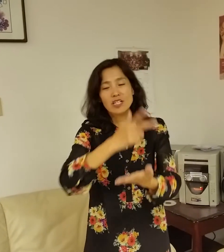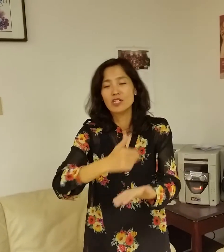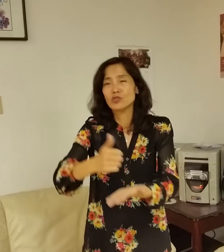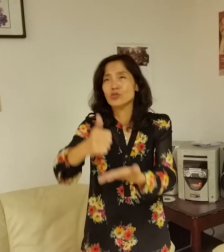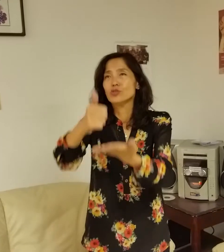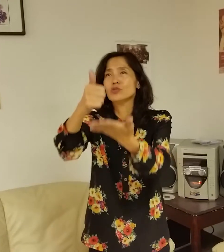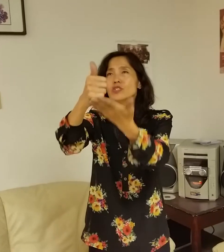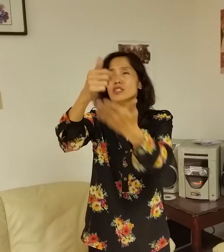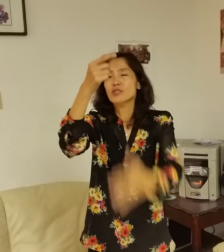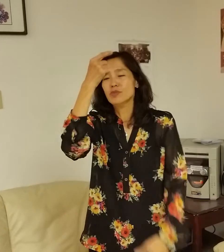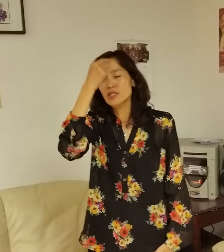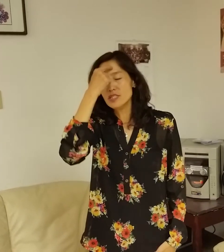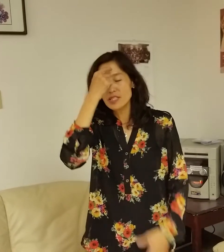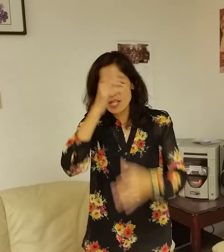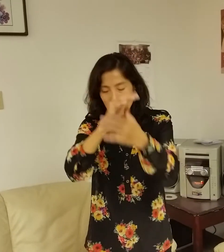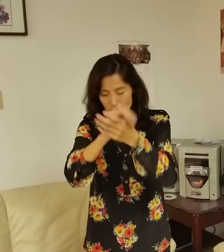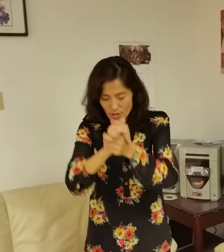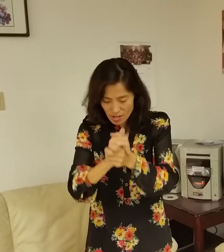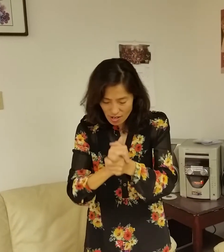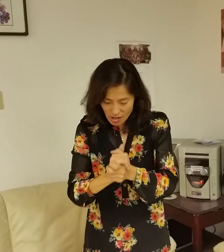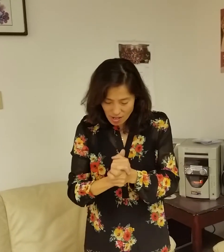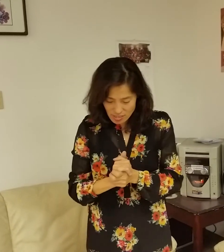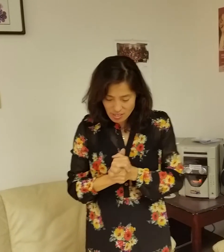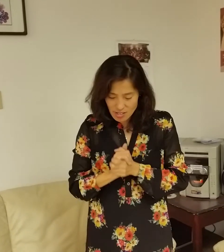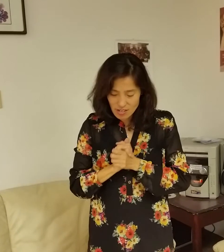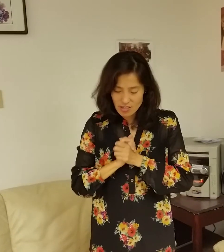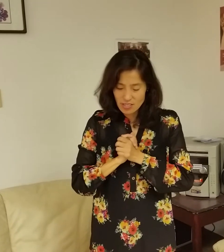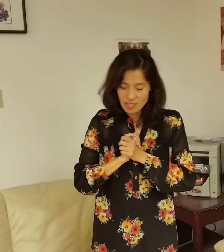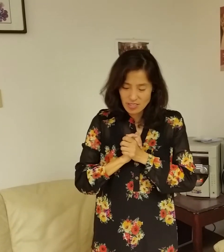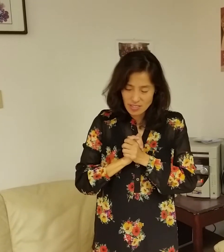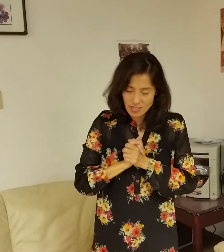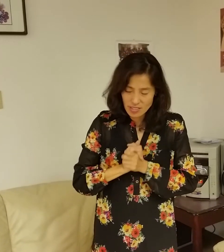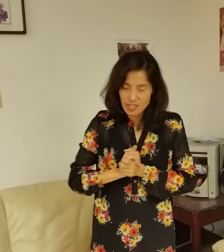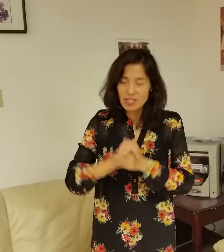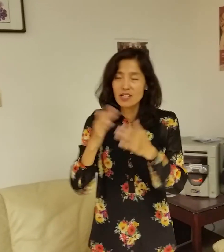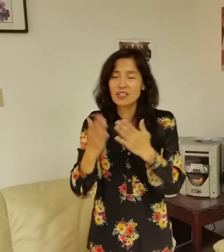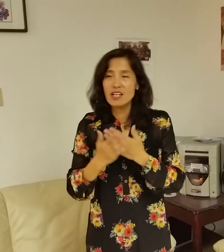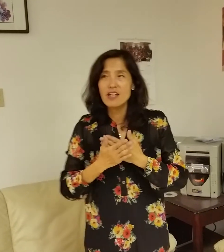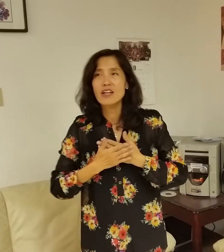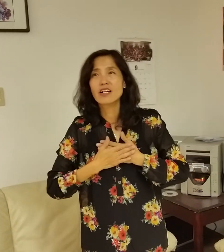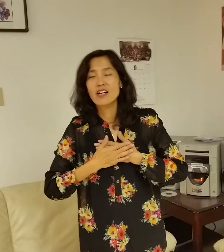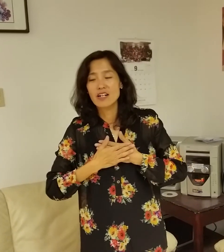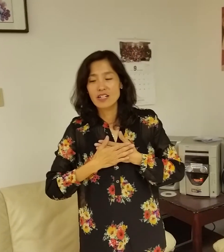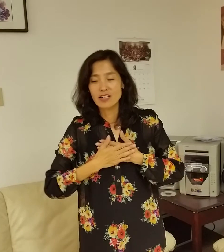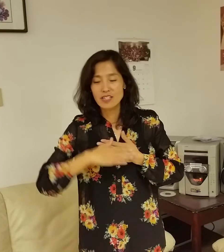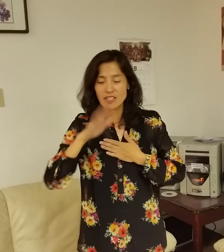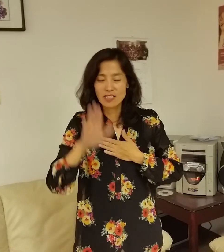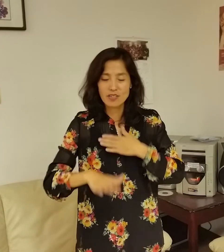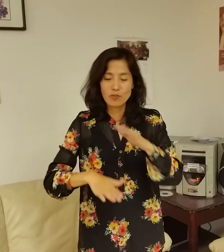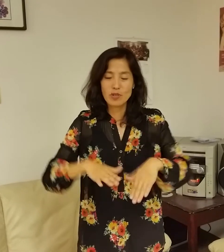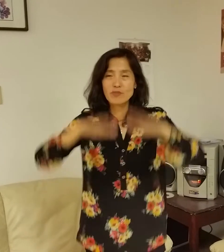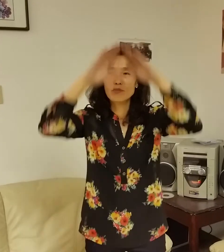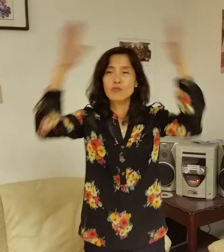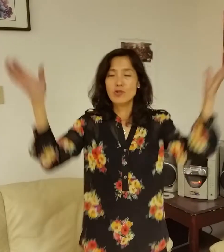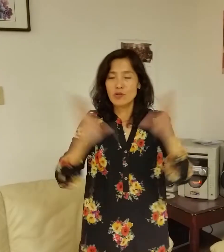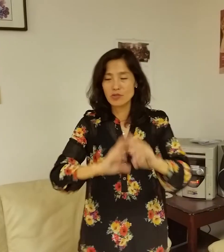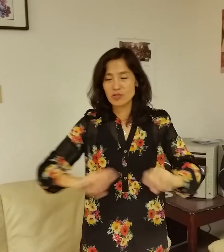주님을 예배하리라 내가 받는 모든